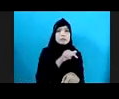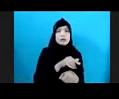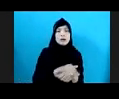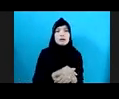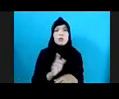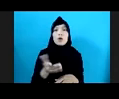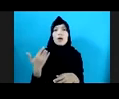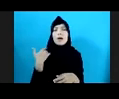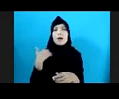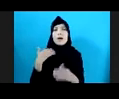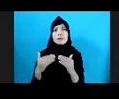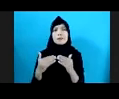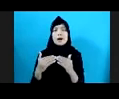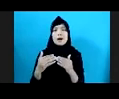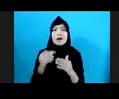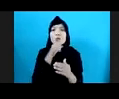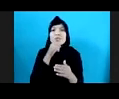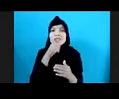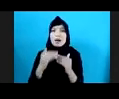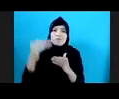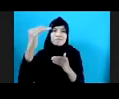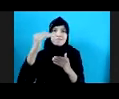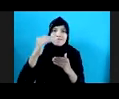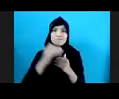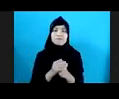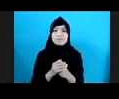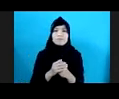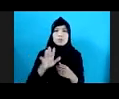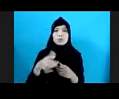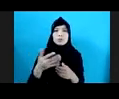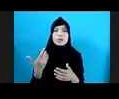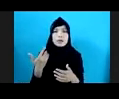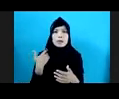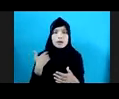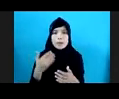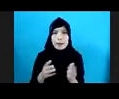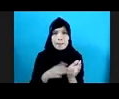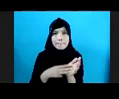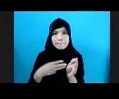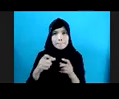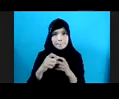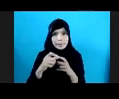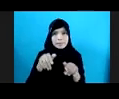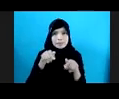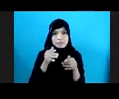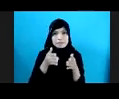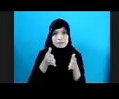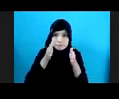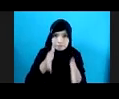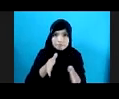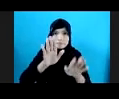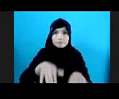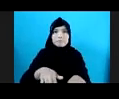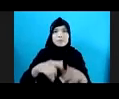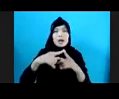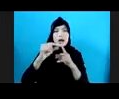Ditingkatkan Umurnya Lalu Kemudian Placement Placement Ditempatkan Di mes Dan Di Apartemen Dan